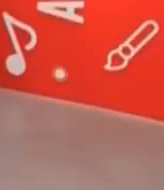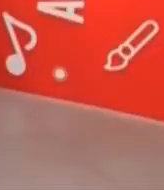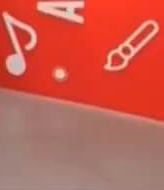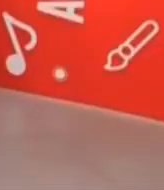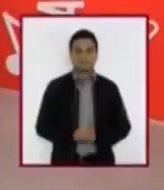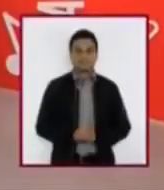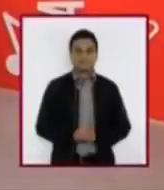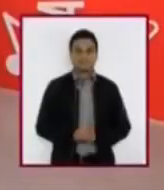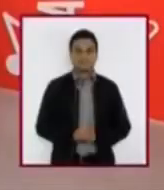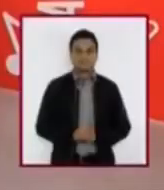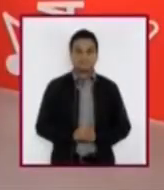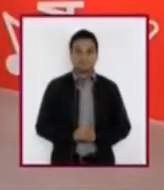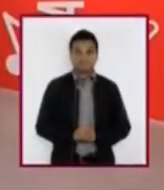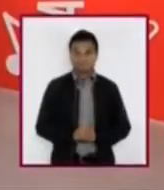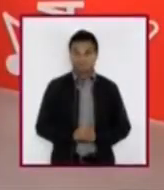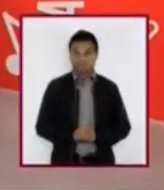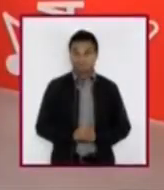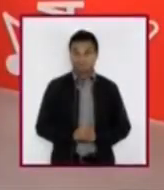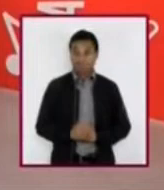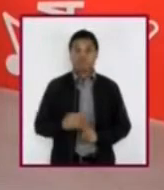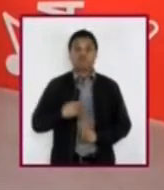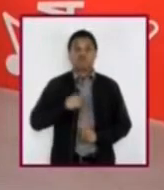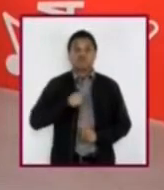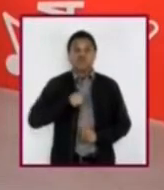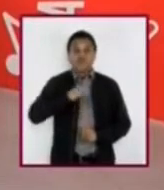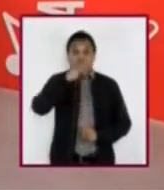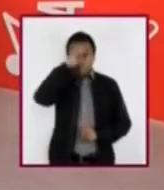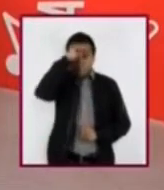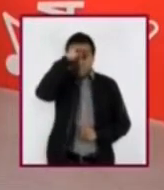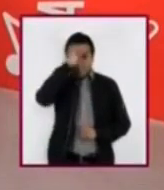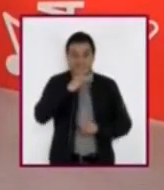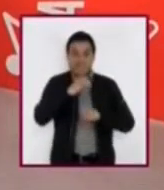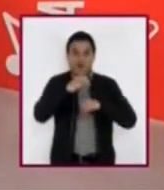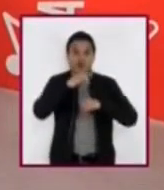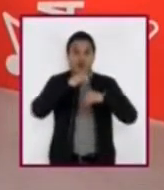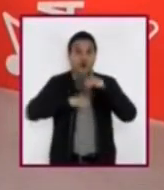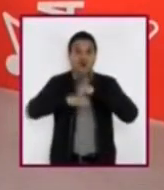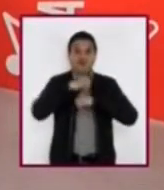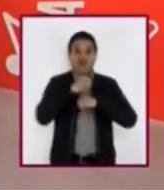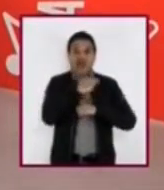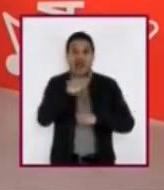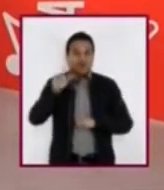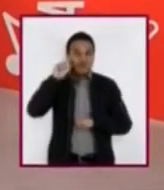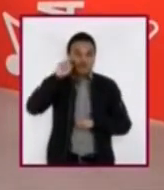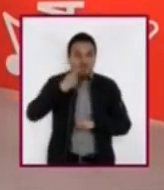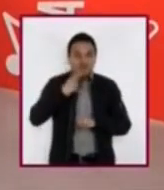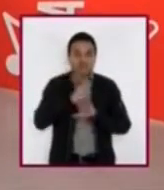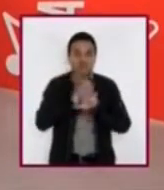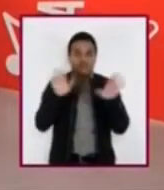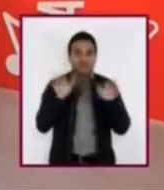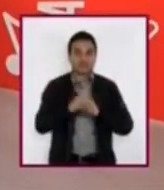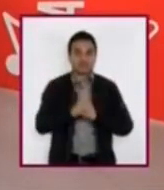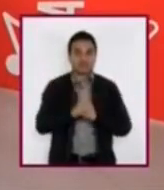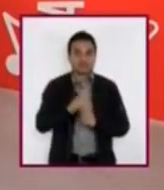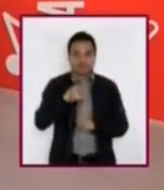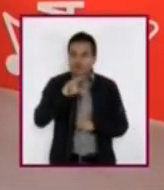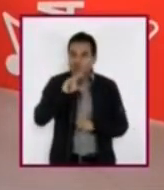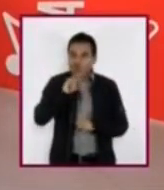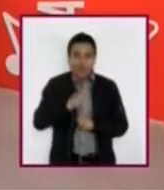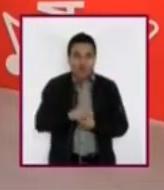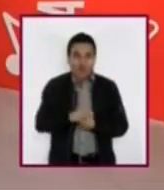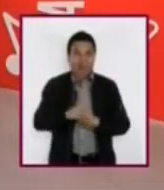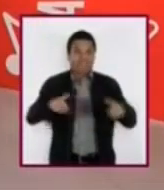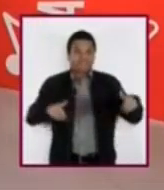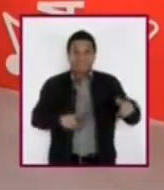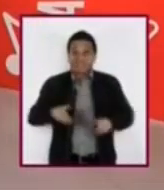Te digo algo, yo imaginaba que iba a ser una obra exclusiva para público sordo, pero ya vi que no, es teatro